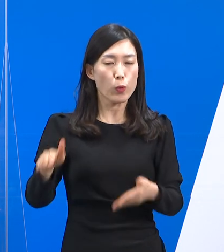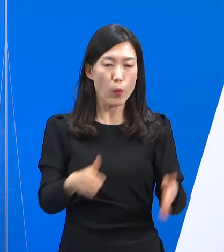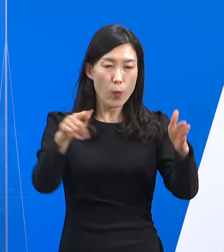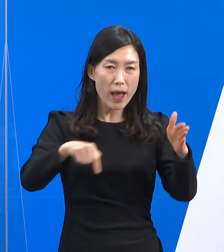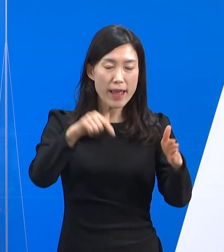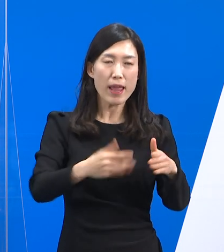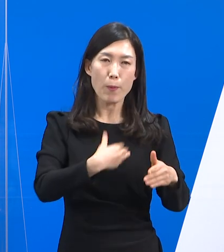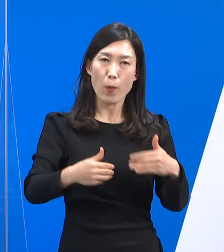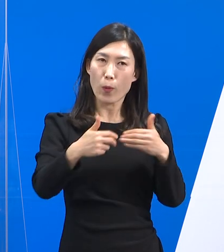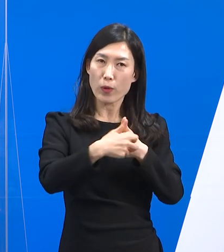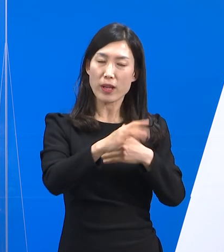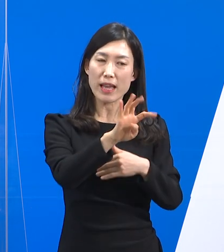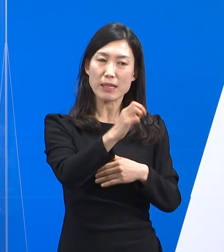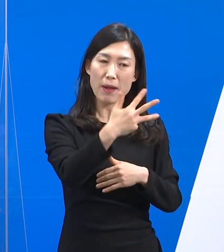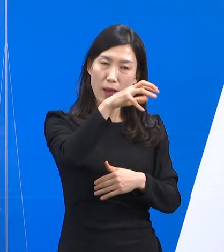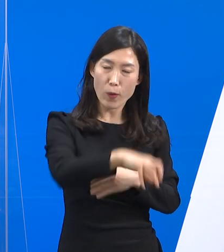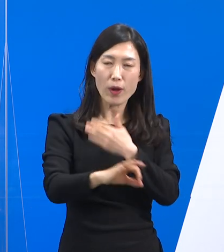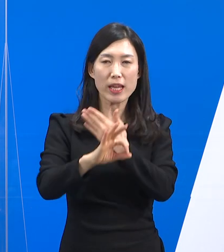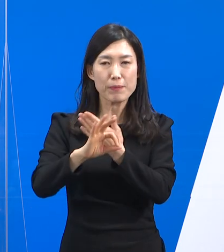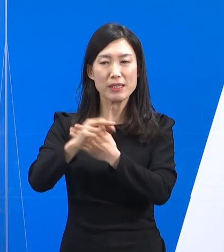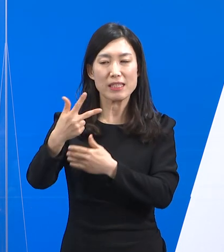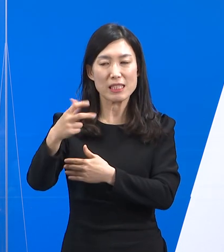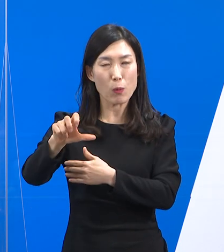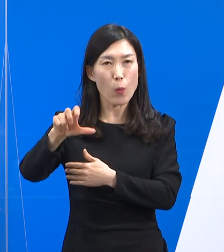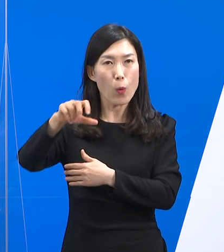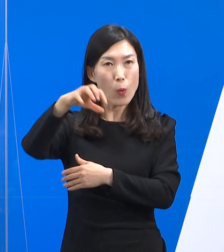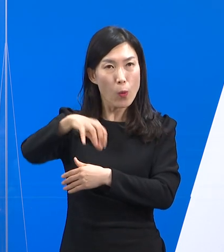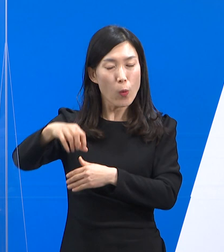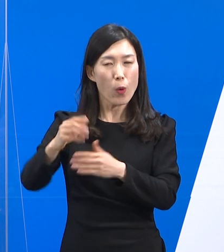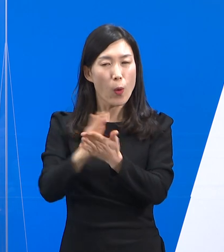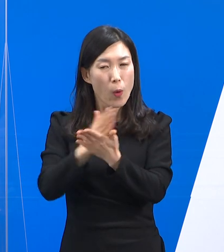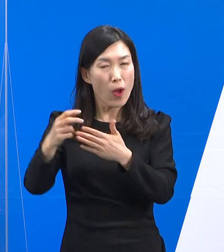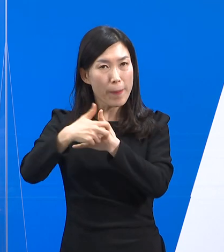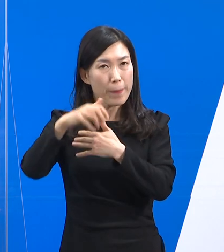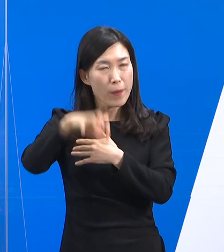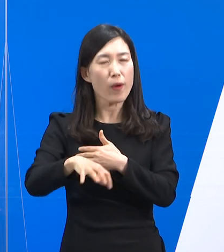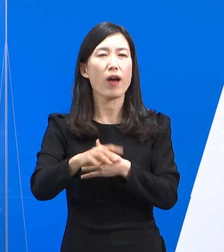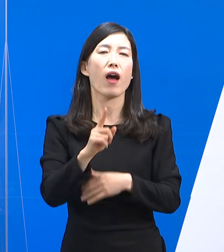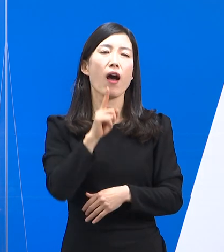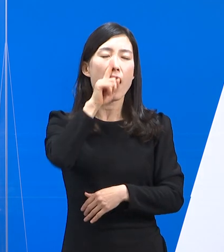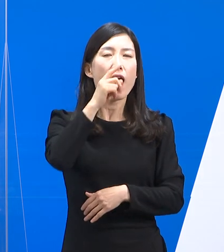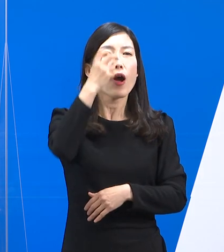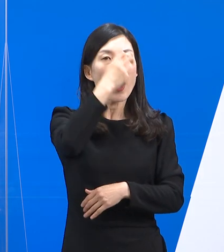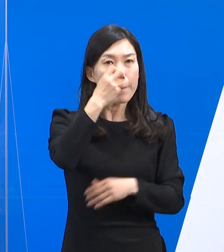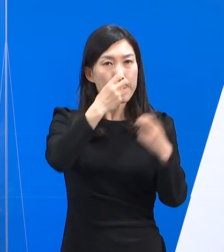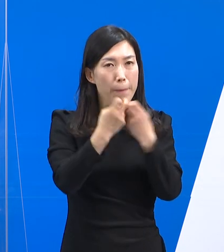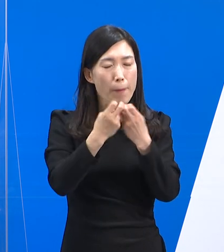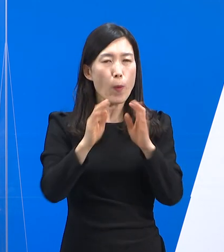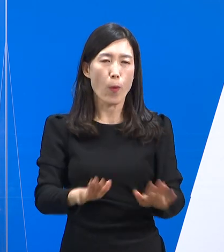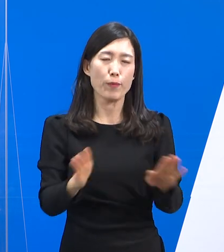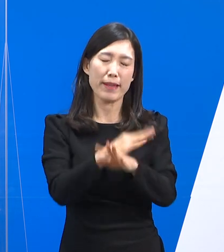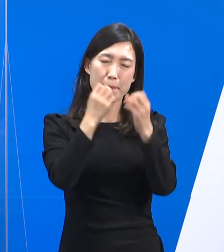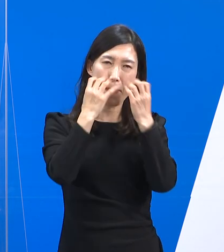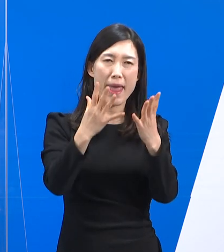48개소와 임시검사소 75개소에서 새로운 검사체계가 본격적으로 적용됩니다.